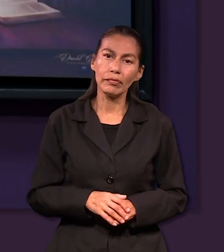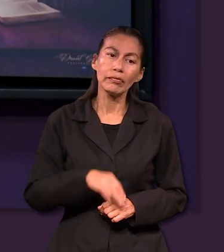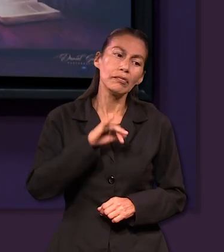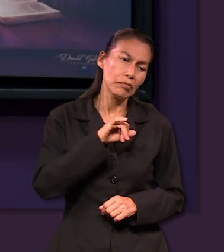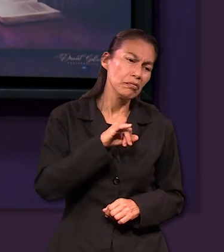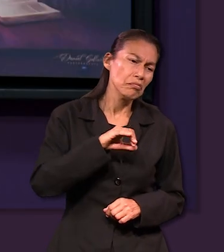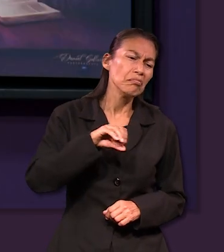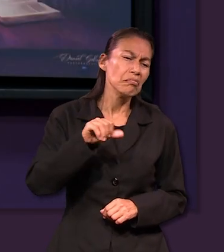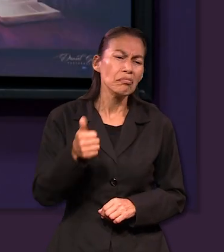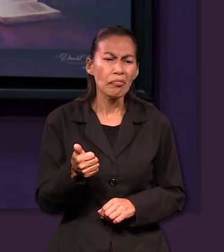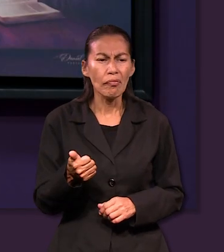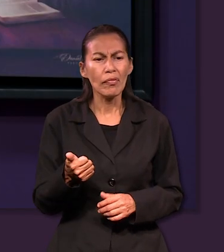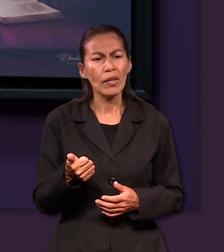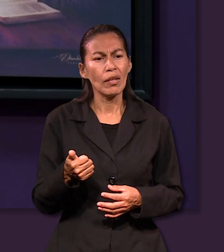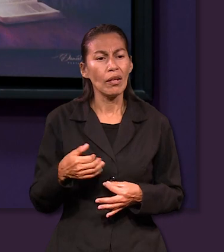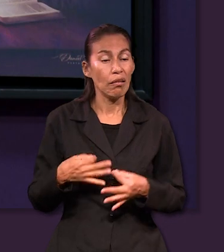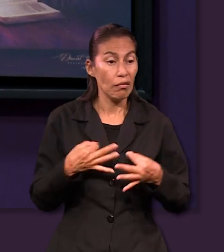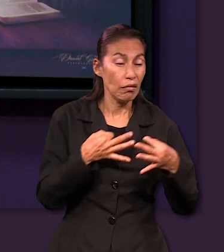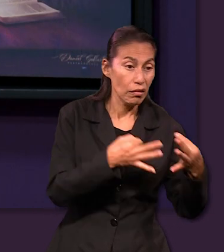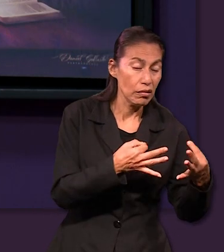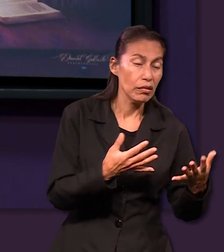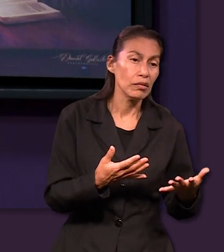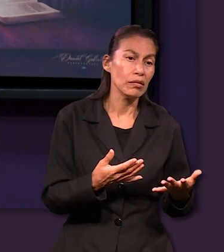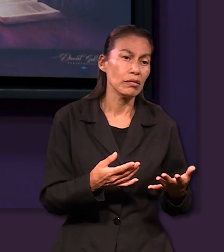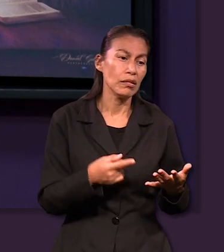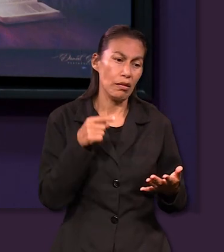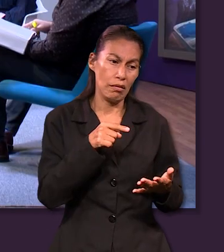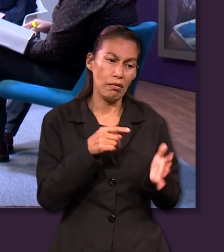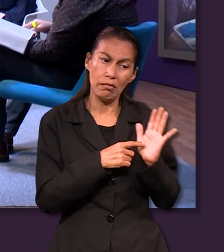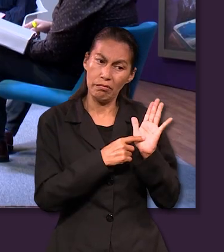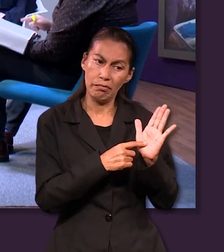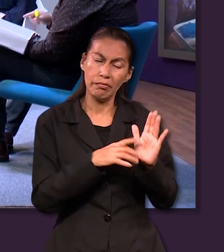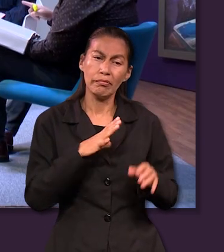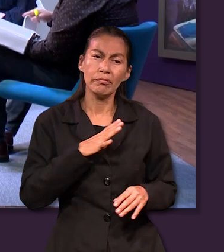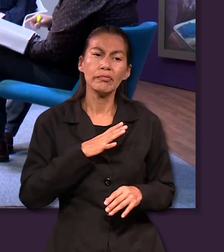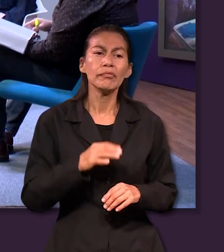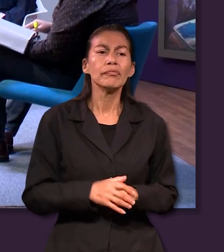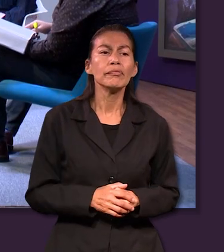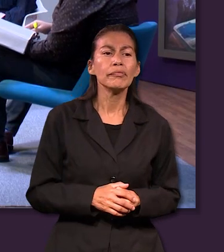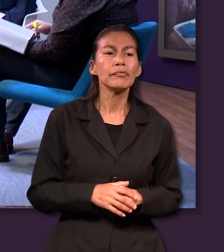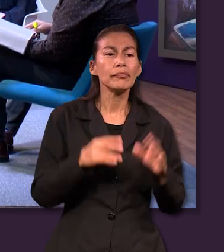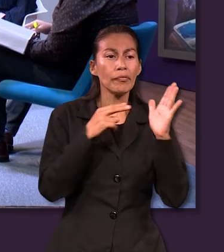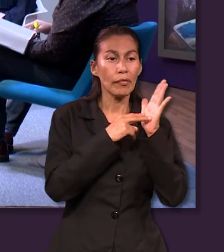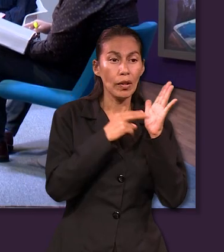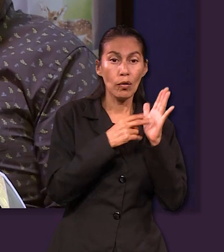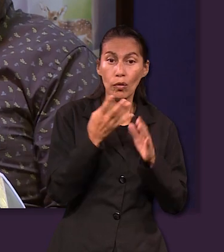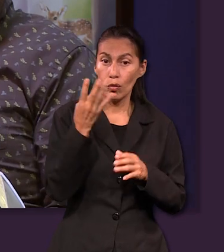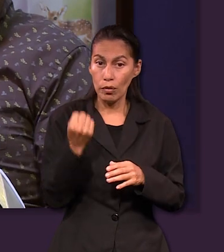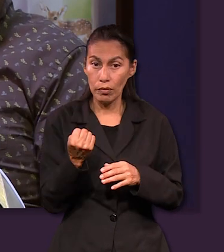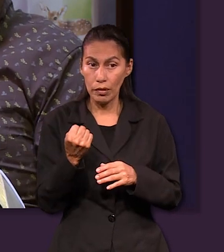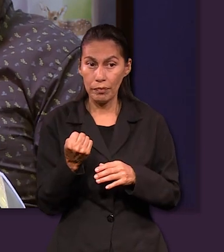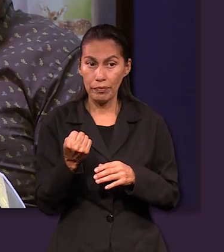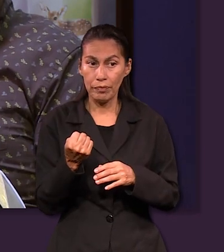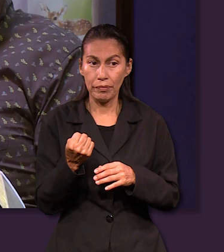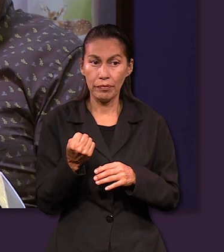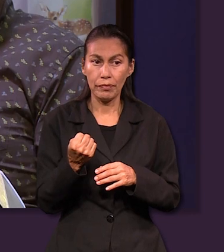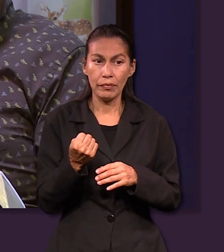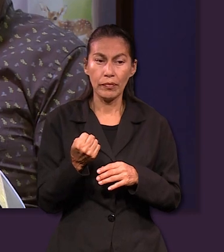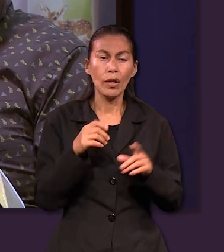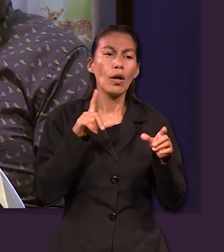Sí otra de las de las tentaciones que se presentan en ese escenario se encuentra en el versículo 9 del capítulo